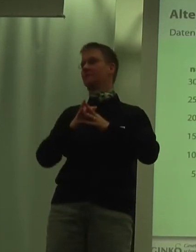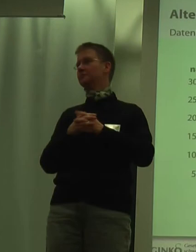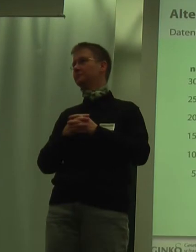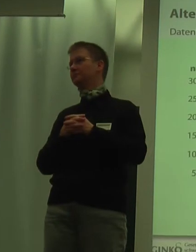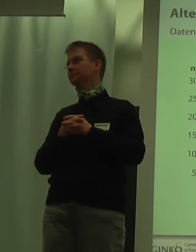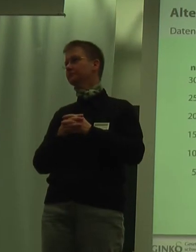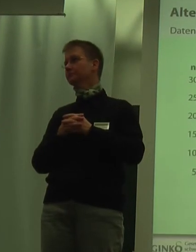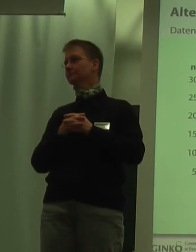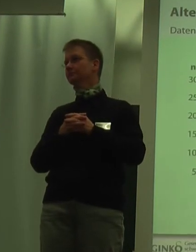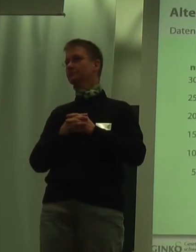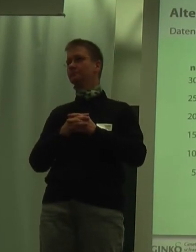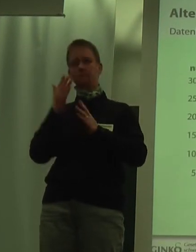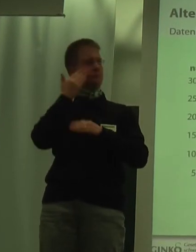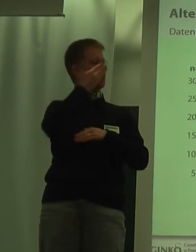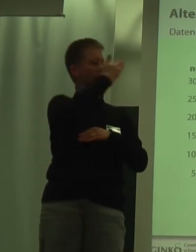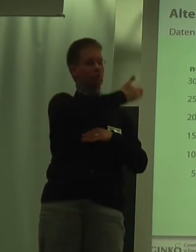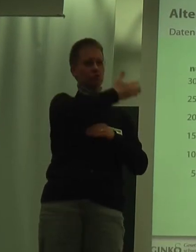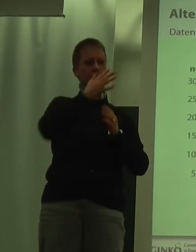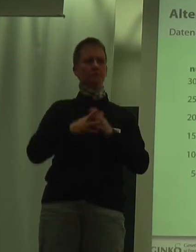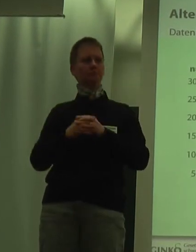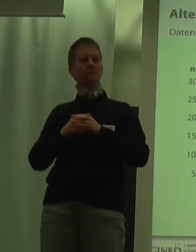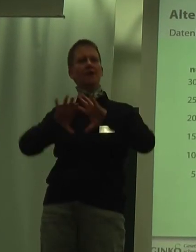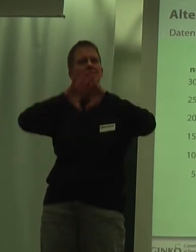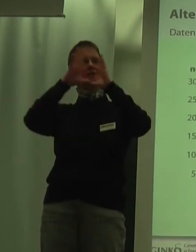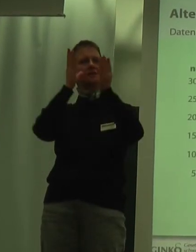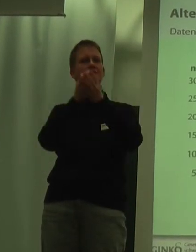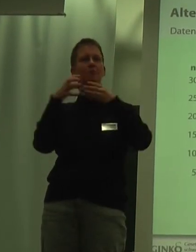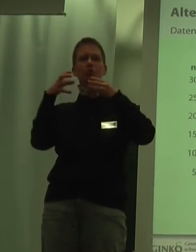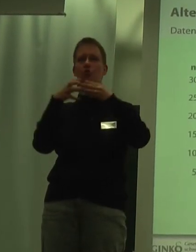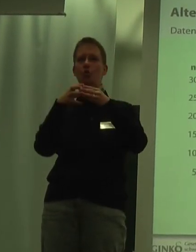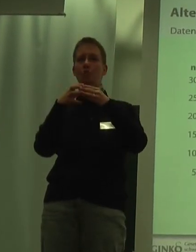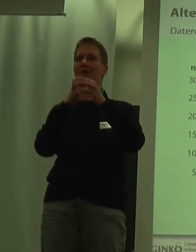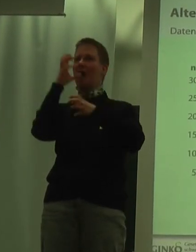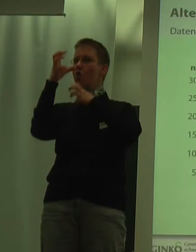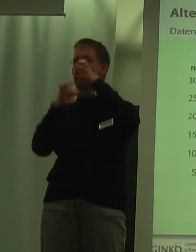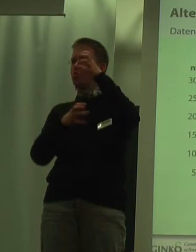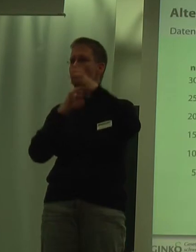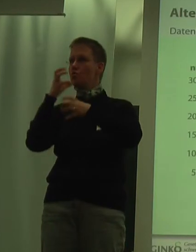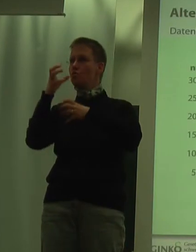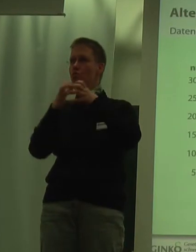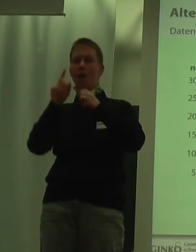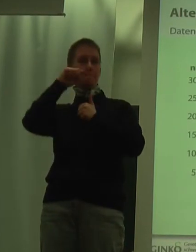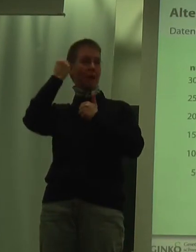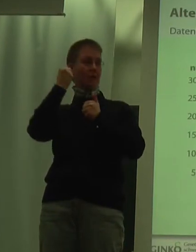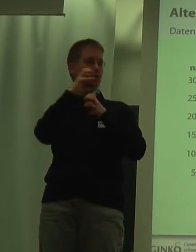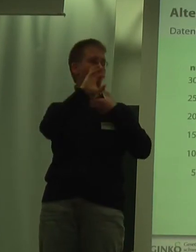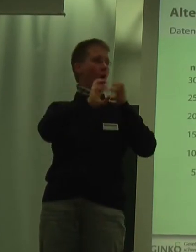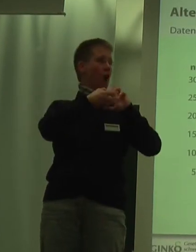Hier sehen wir das nochmal, die Gesamtgruppe, graue, männlich-orange, weiblich